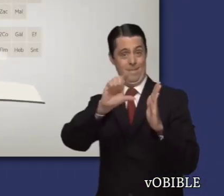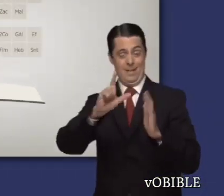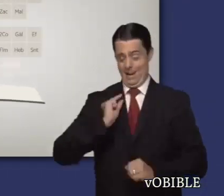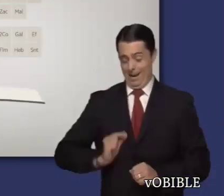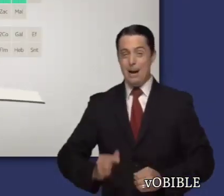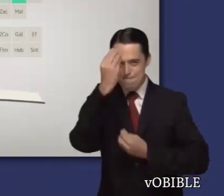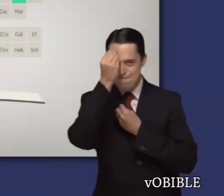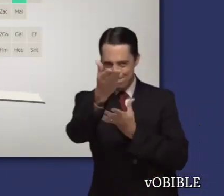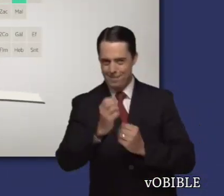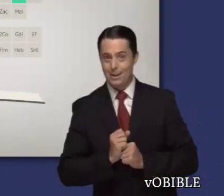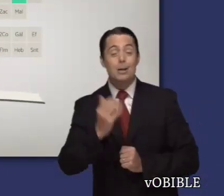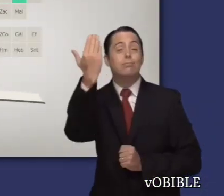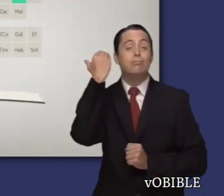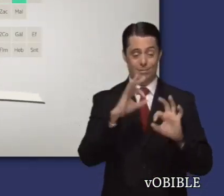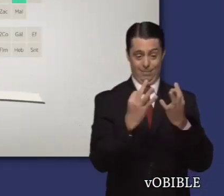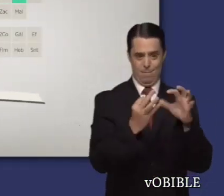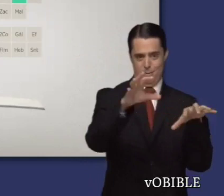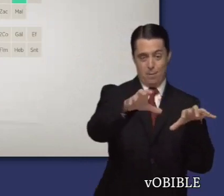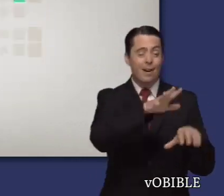Información sobre el libro de Joel